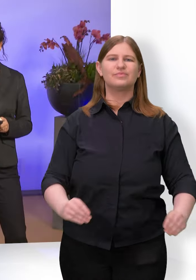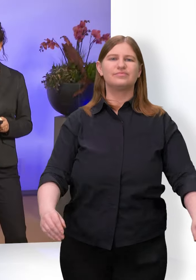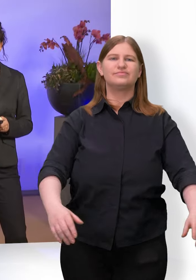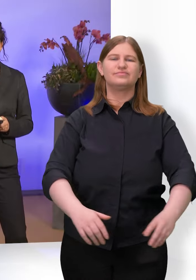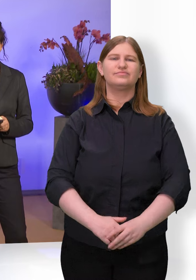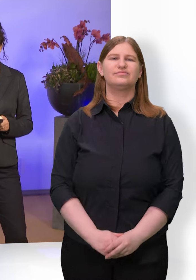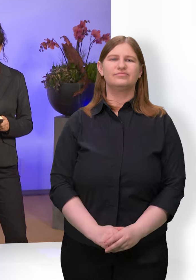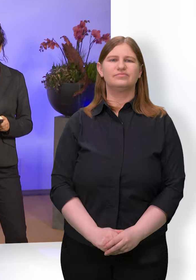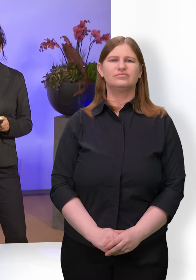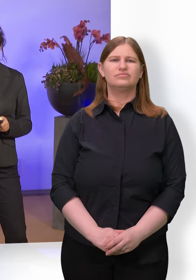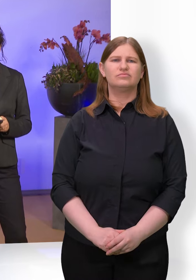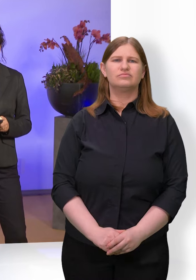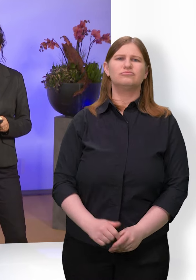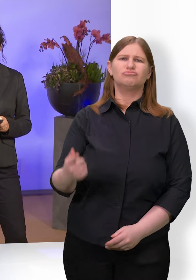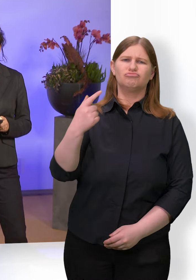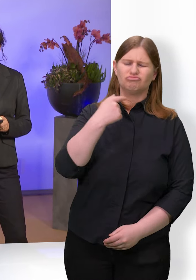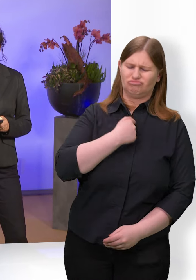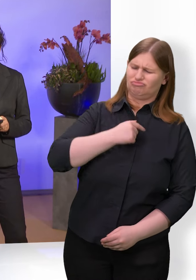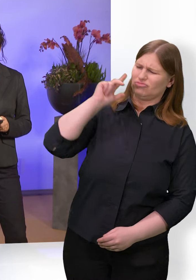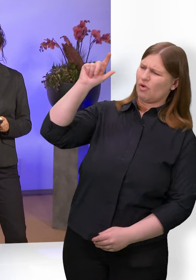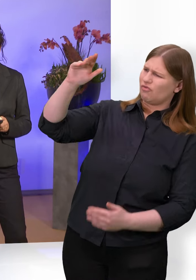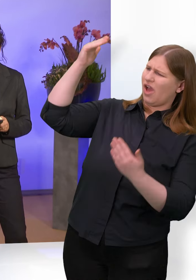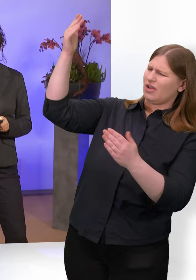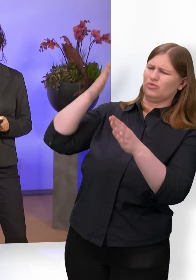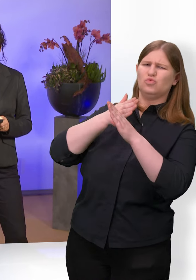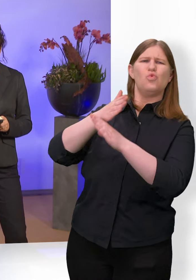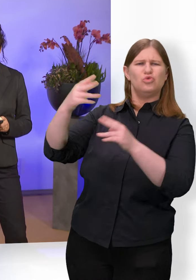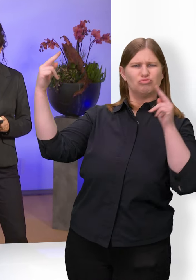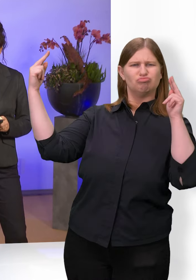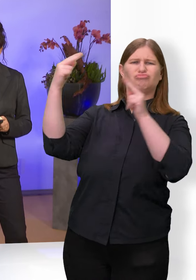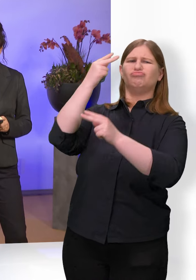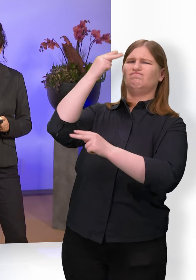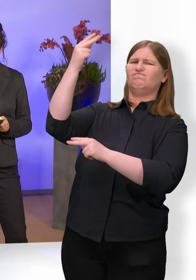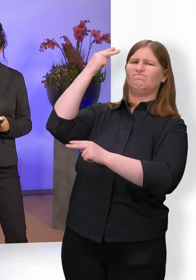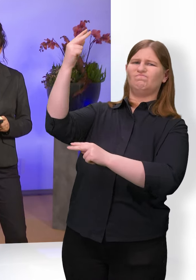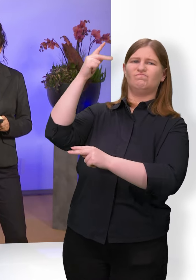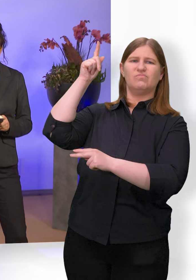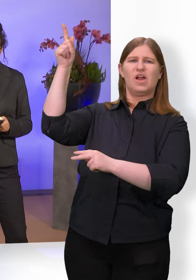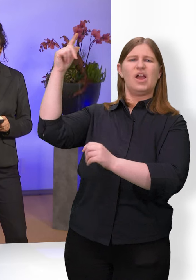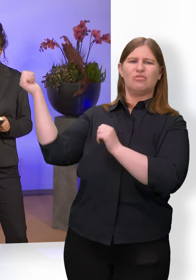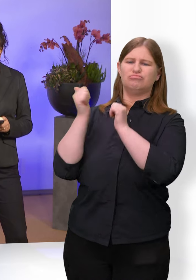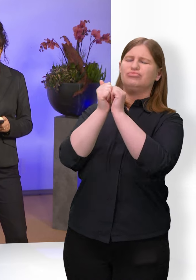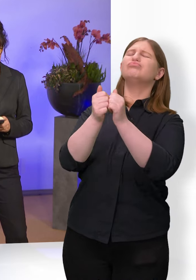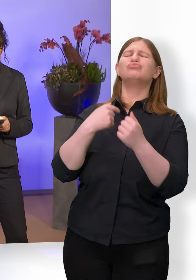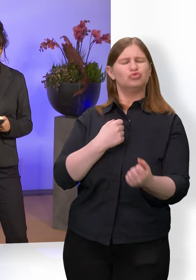Ich habe den Herrn alle Zeit vor Augen. Steht er mir zu rechten, so werde ich festbleiben.